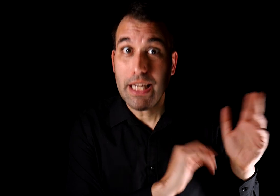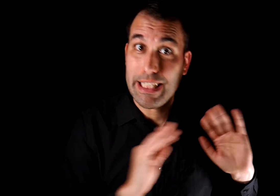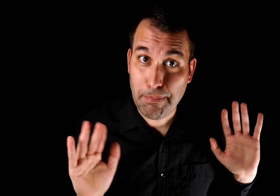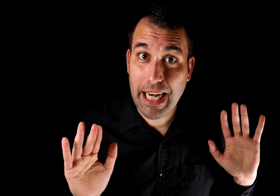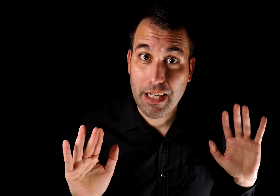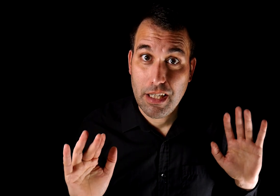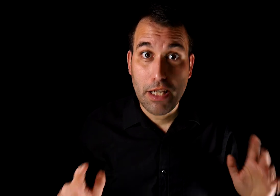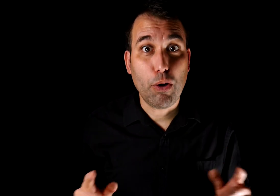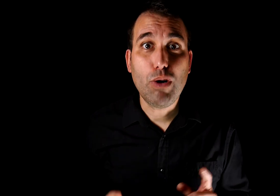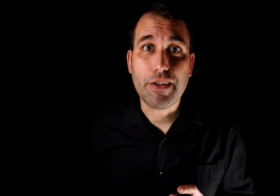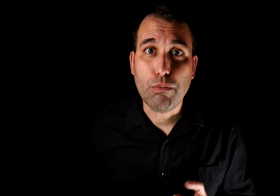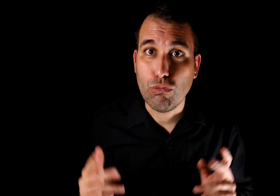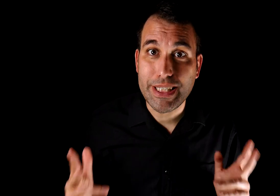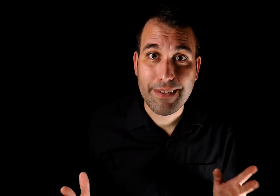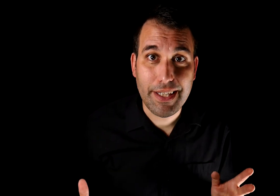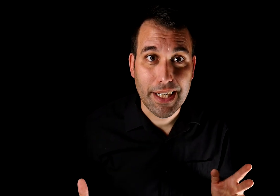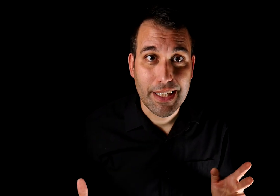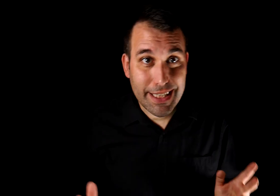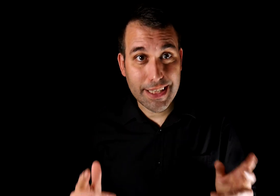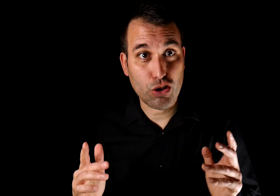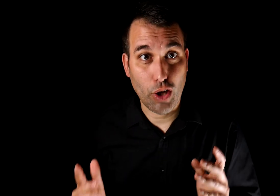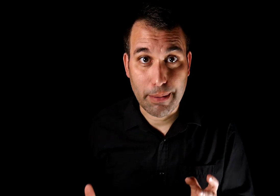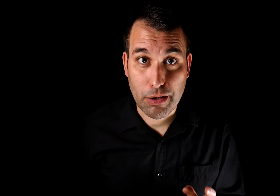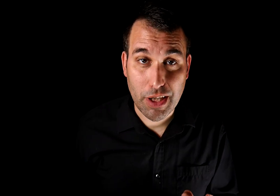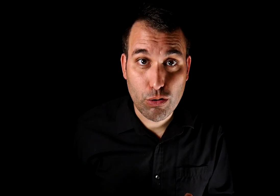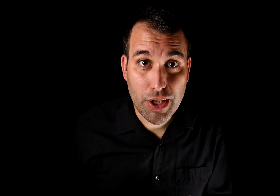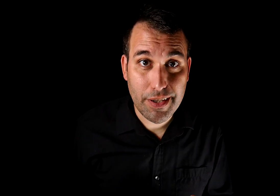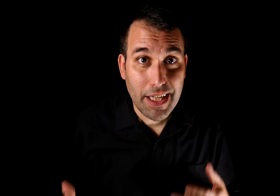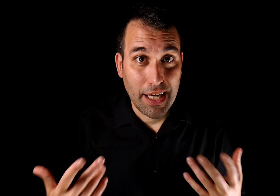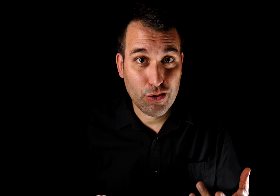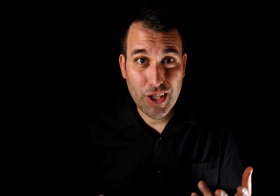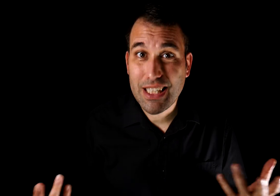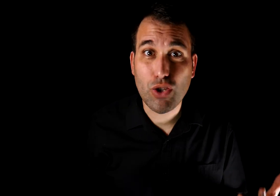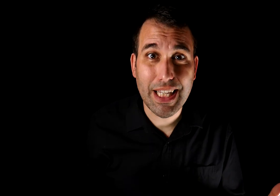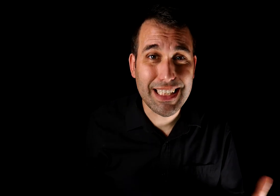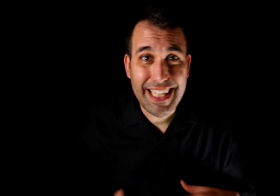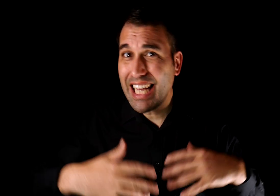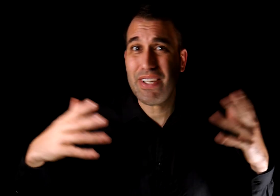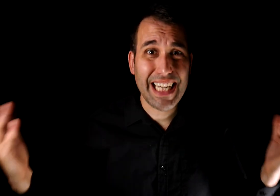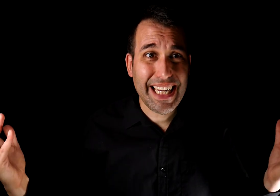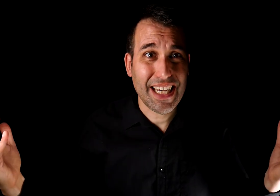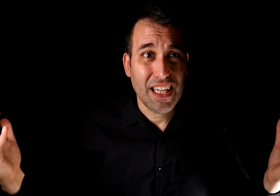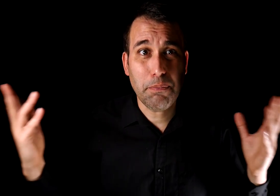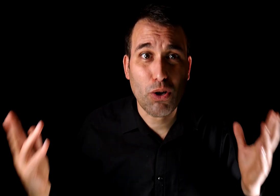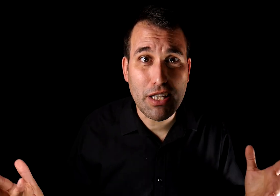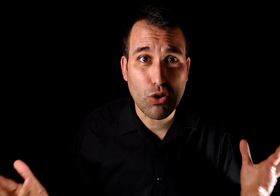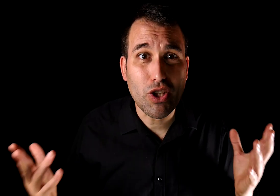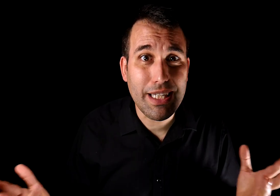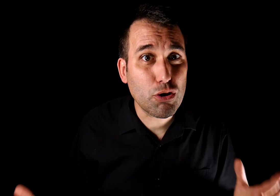es mala. Y por una razón muy sencilla. Y es que si toleramos la injusticia, entonces la sociedad sería arbitraria. Y por lo tanto no tendríamos